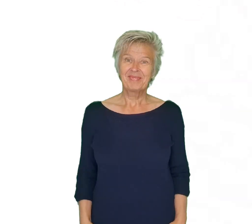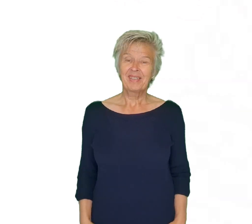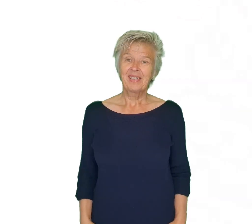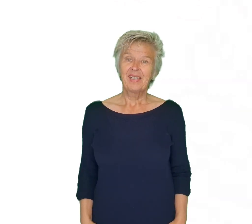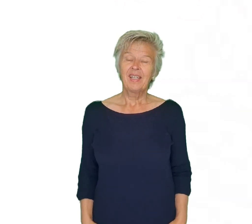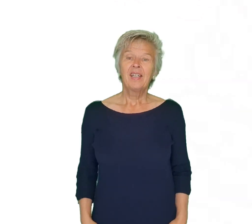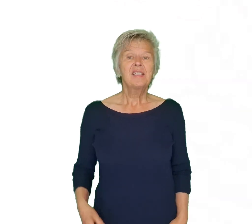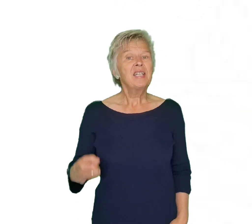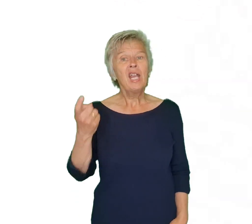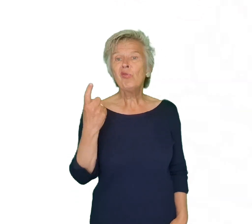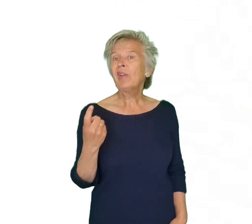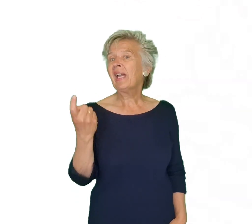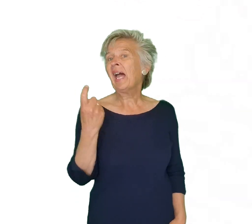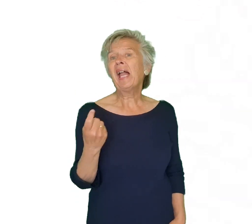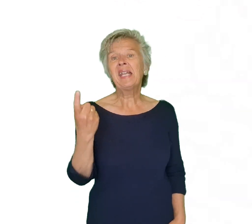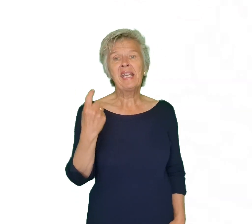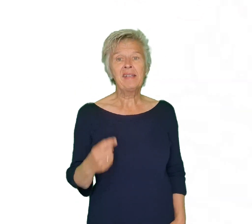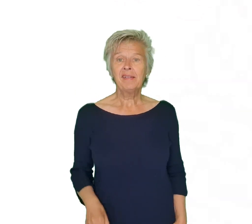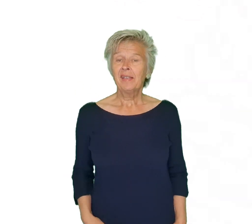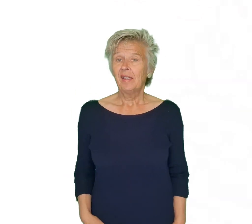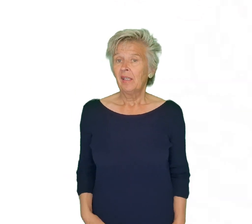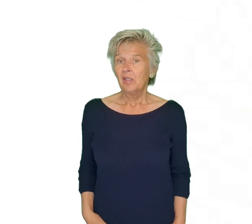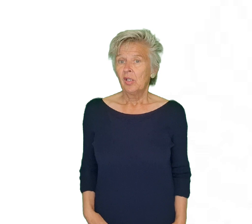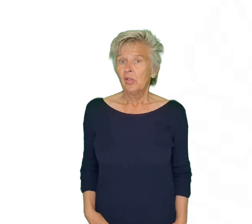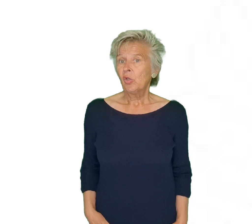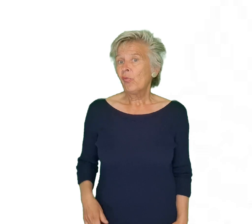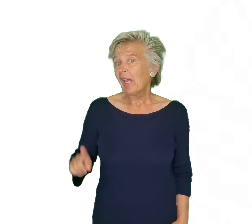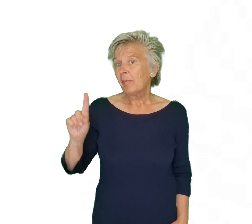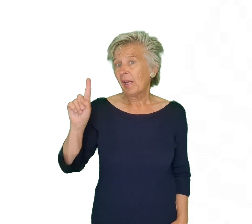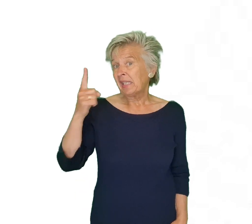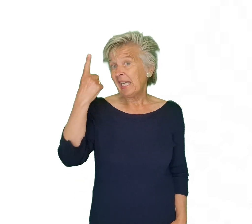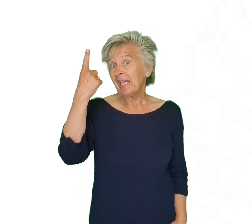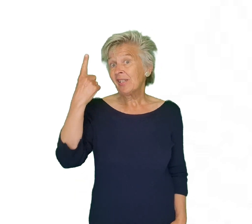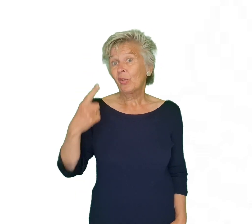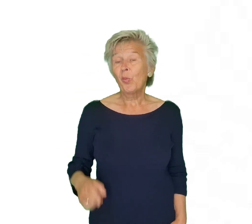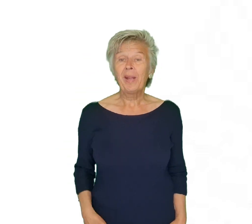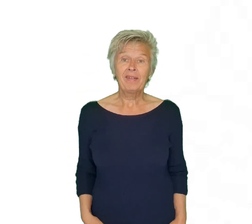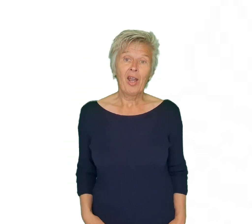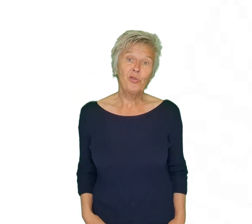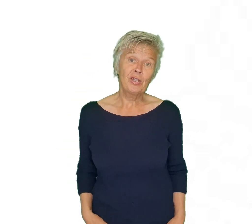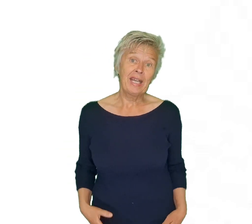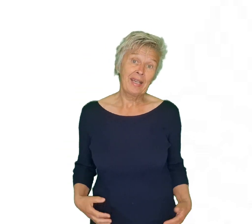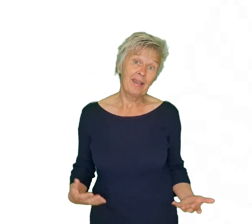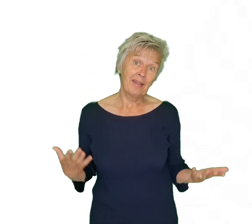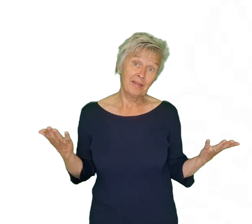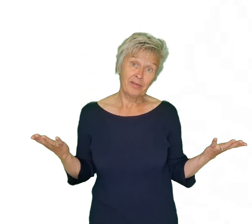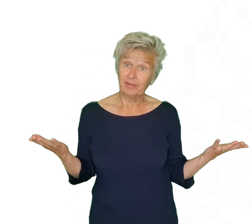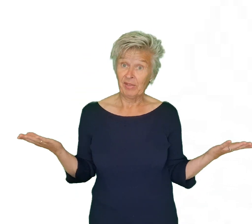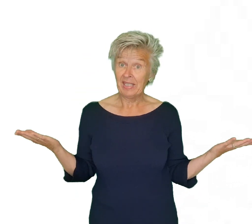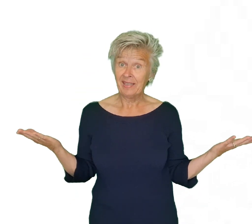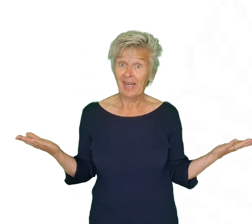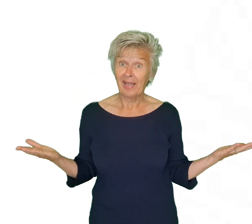Er zit heel veel herhaling in Dus ik hoef eigenlijk maar het eerste couplet uit te leggen En dan weet je het eigenlijk